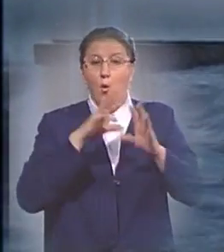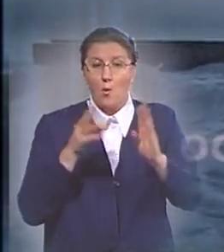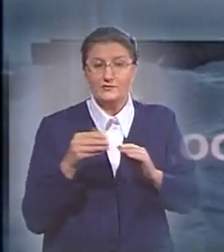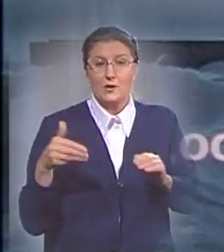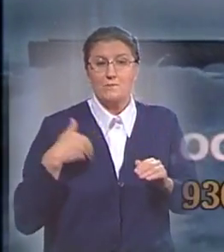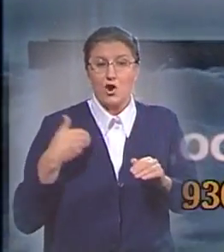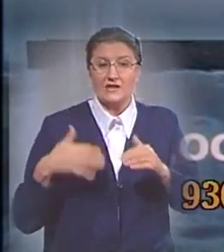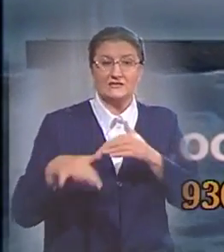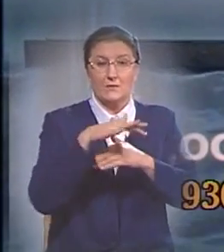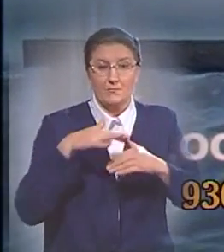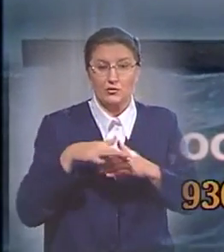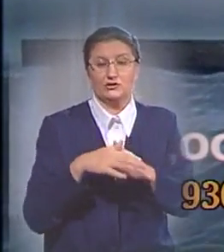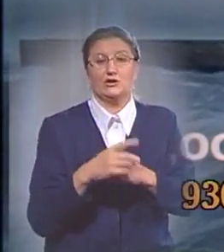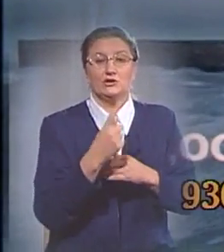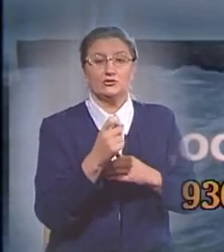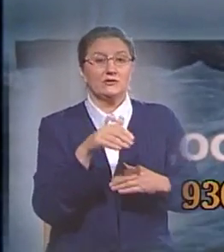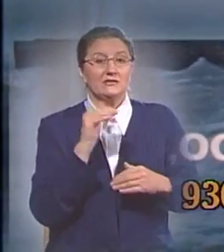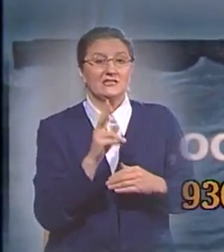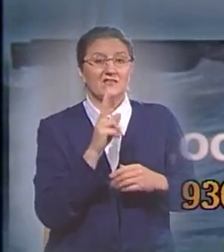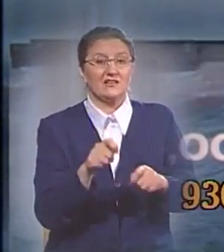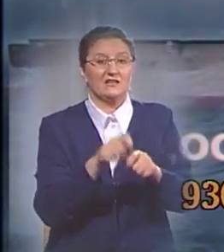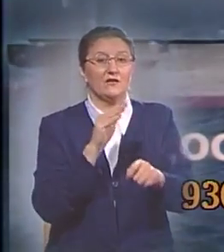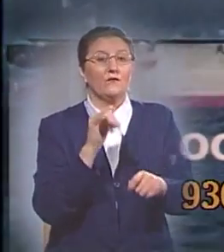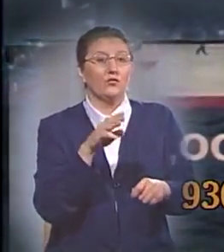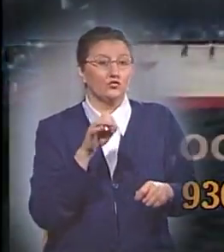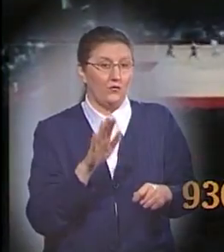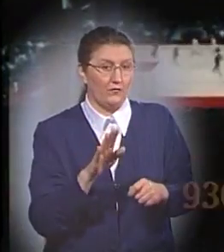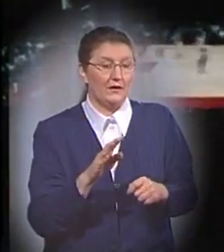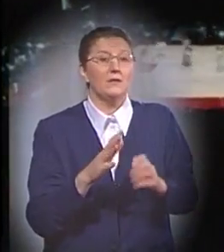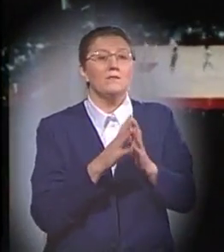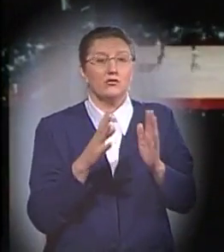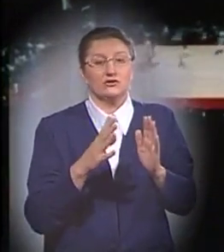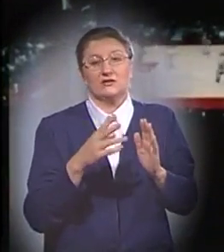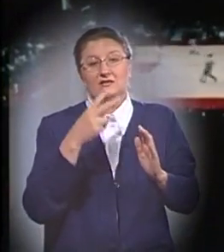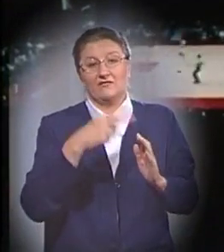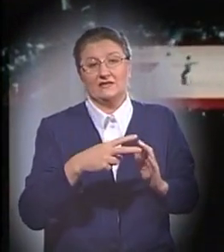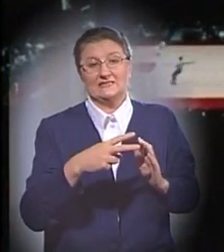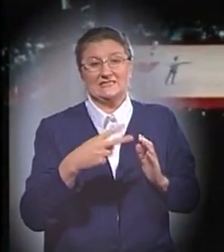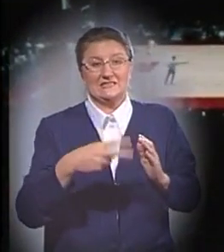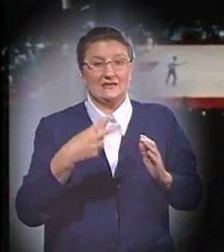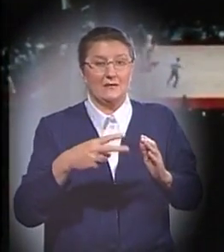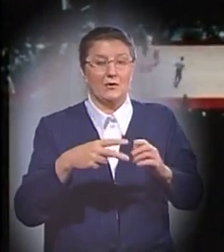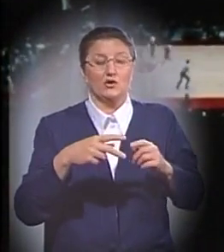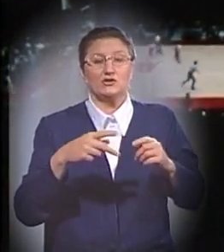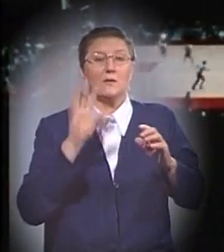составляла примерно 100 тысяч квадратных футов, то есть больше, чем 20 стандартных баскетбольных площадок.